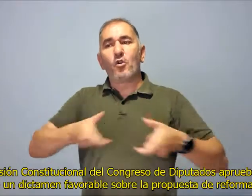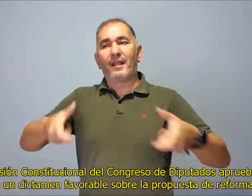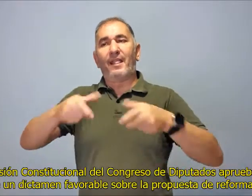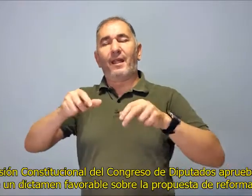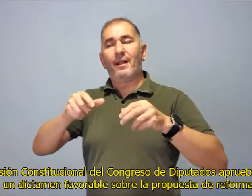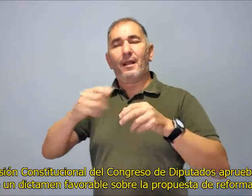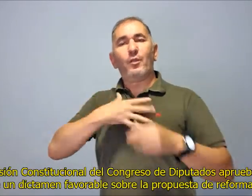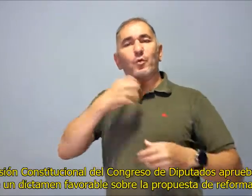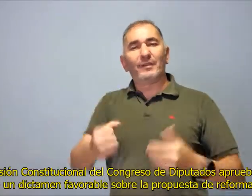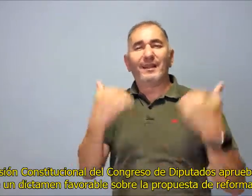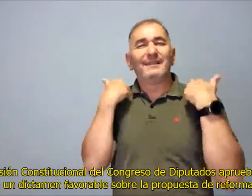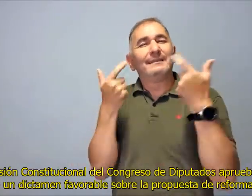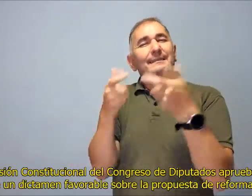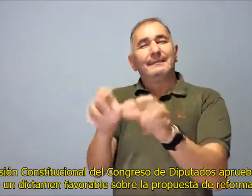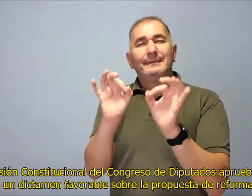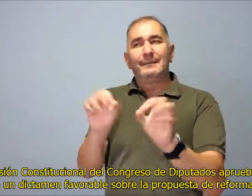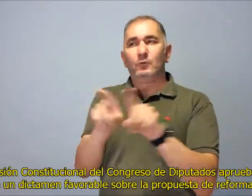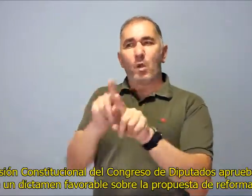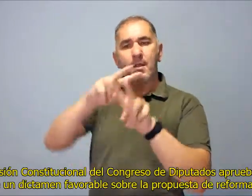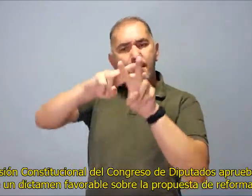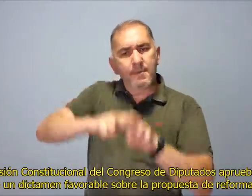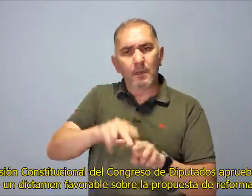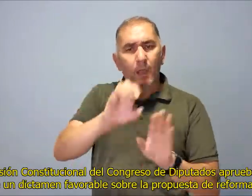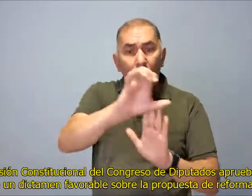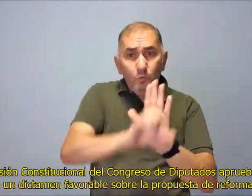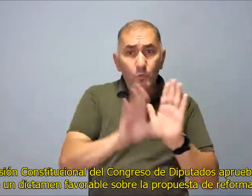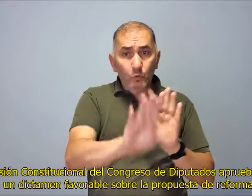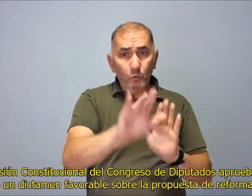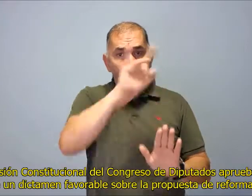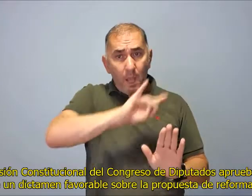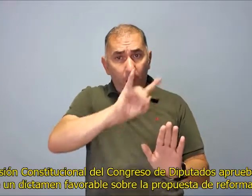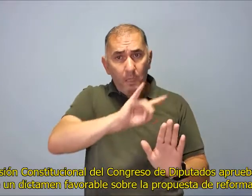La Comisión Constitucional del Congreso de los Diputados